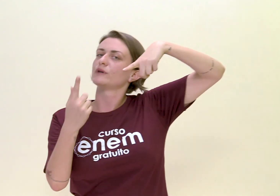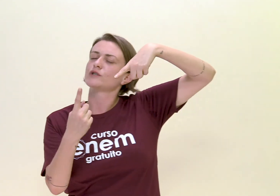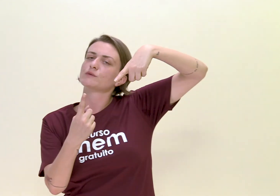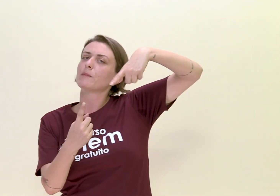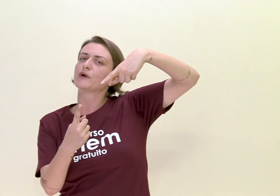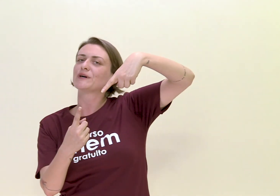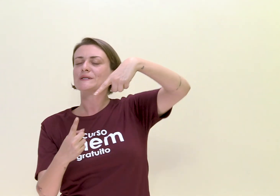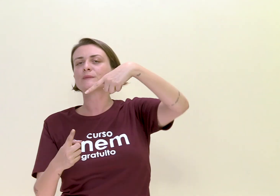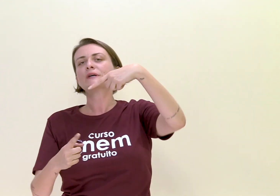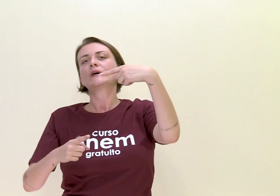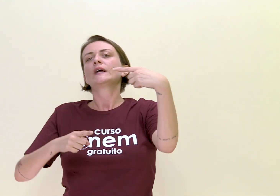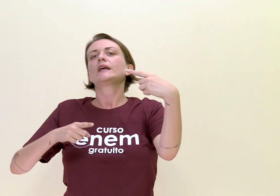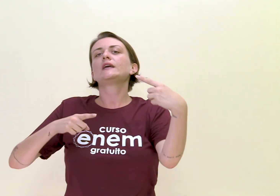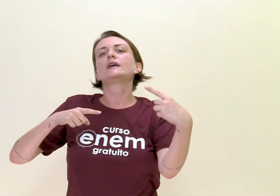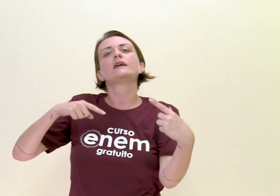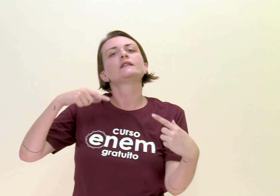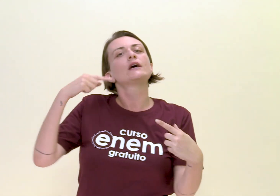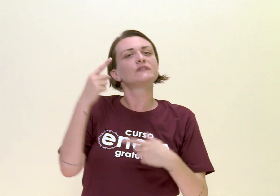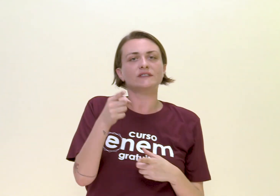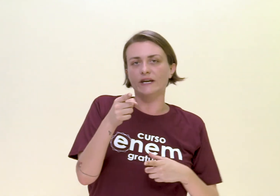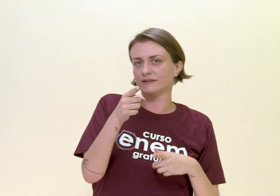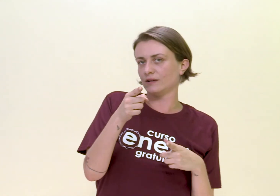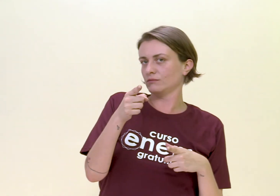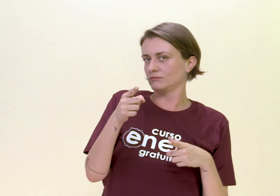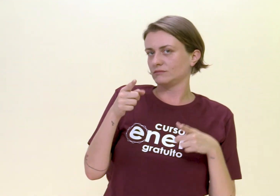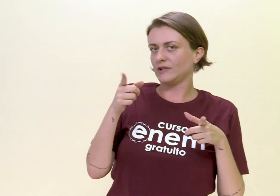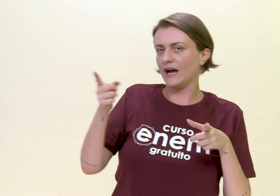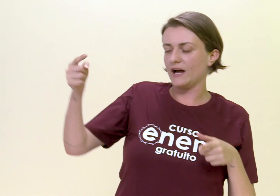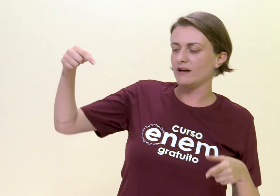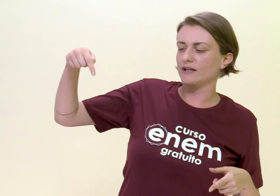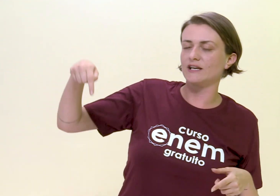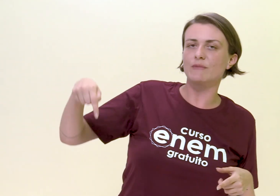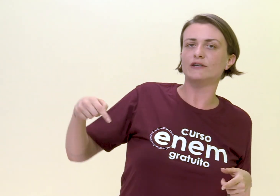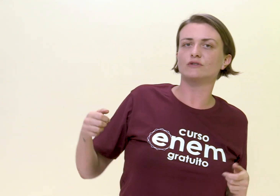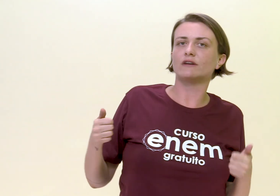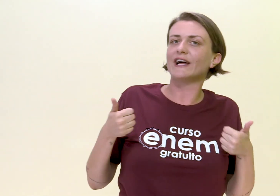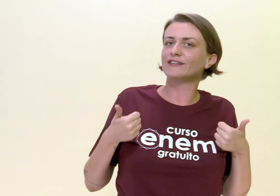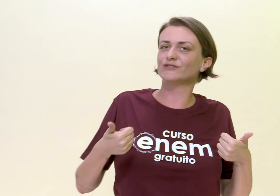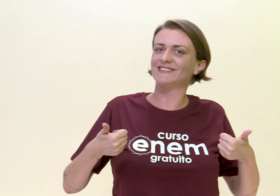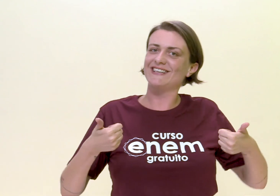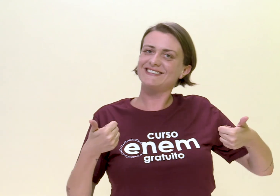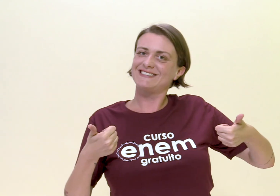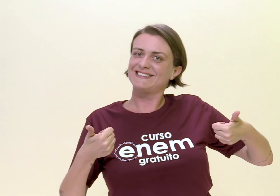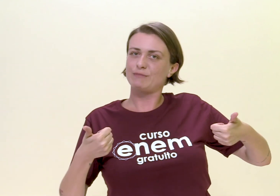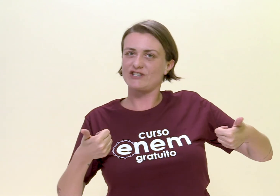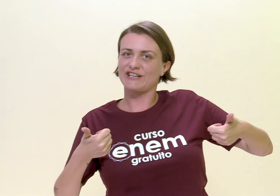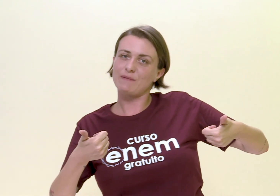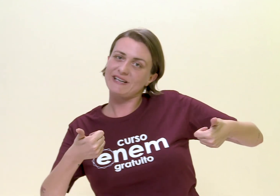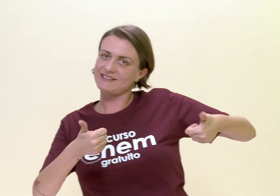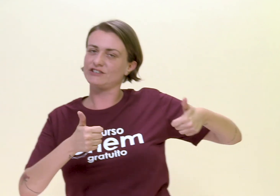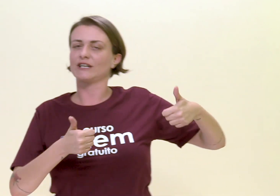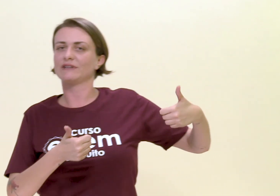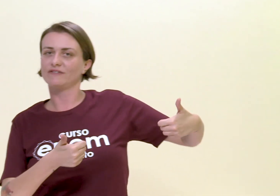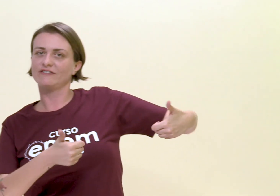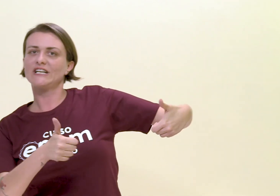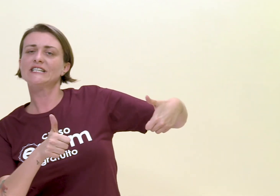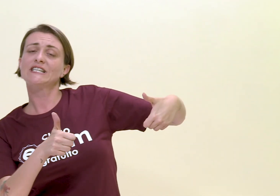romantismo na próxima e não esqueçam, tá? Aqui embaixo eu o like de vocês para a tia Camila, a tia Camila fica feliz.